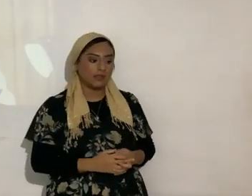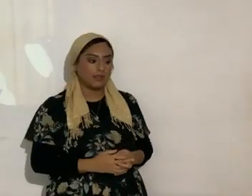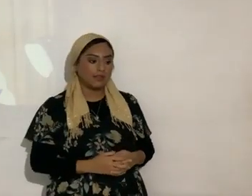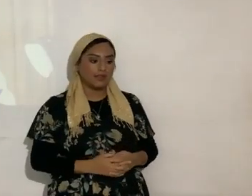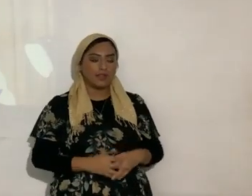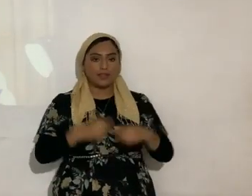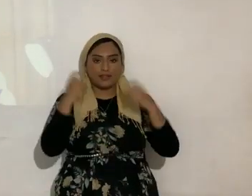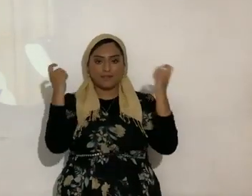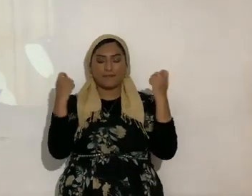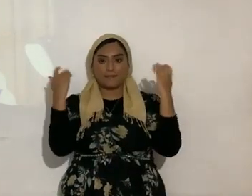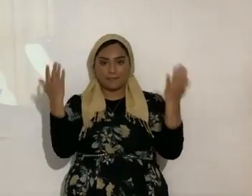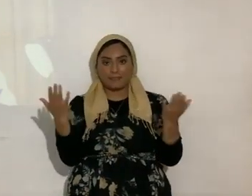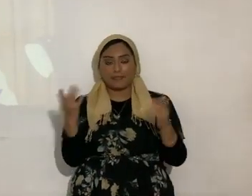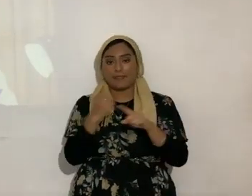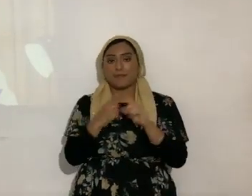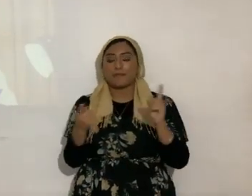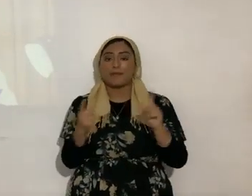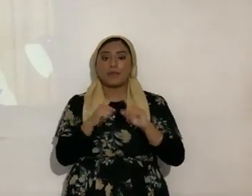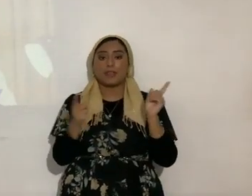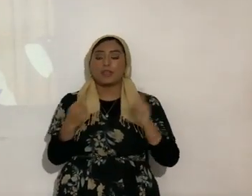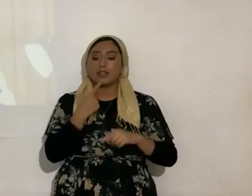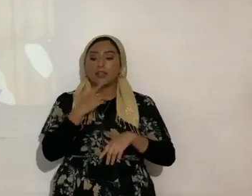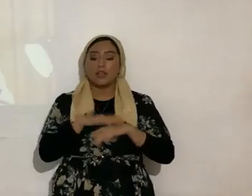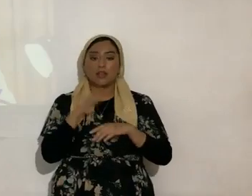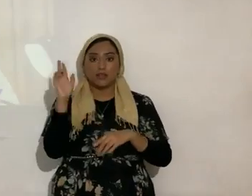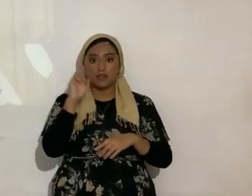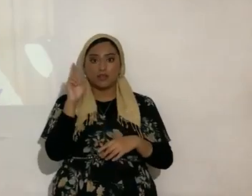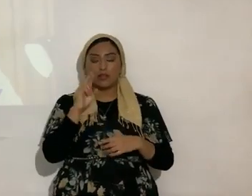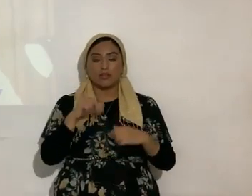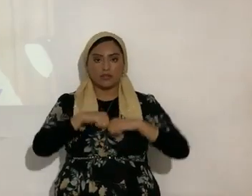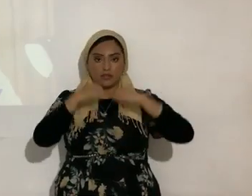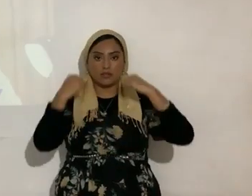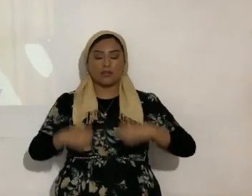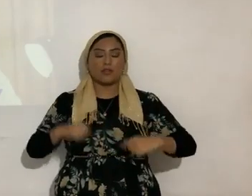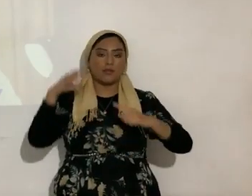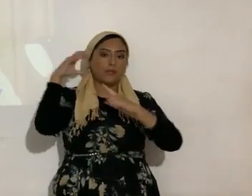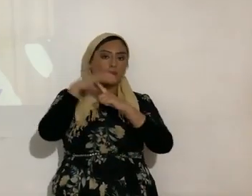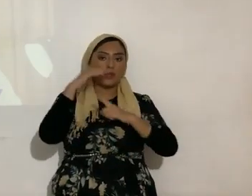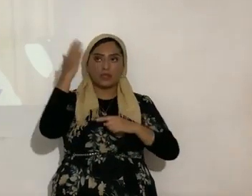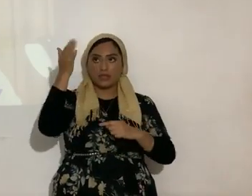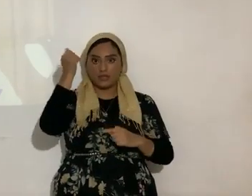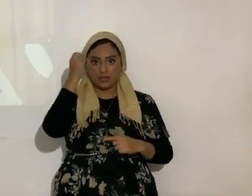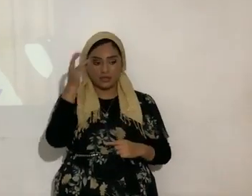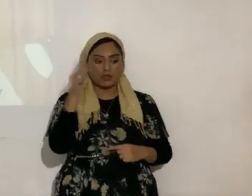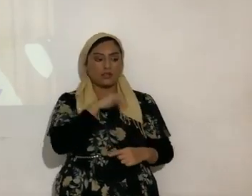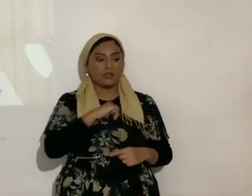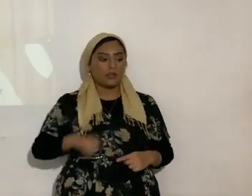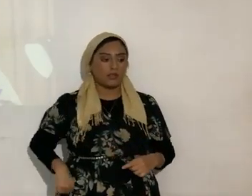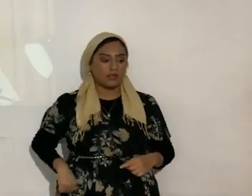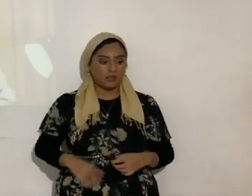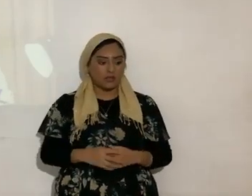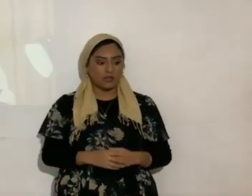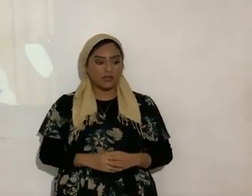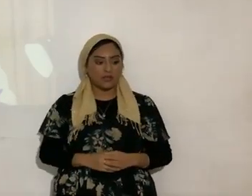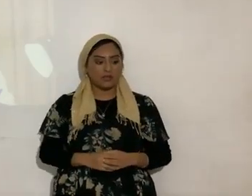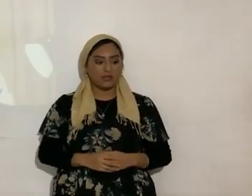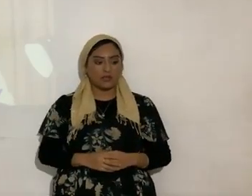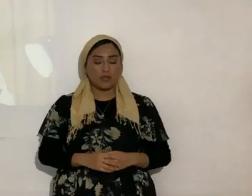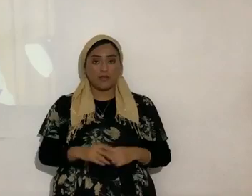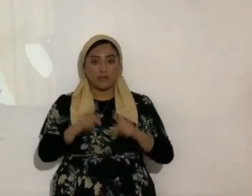aleluya pero dice en Apocalipsis el sumo coin es Yahshua Mashia aleluya pero en la Biblia nos dice que a todos